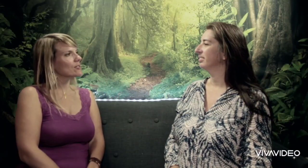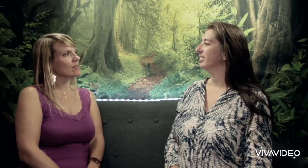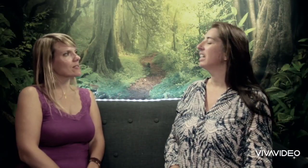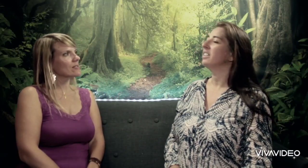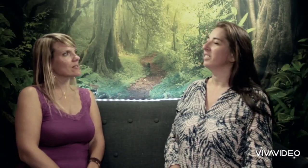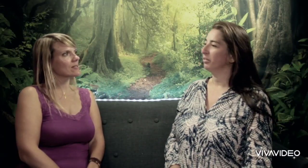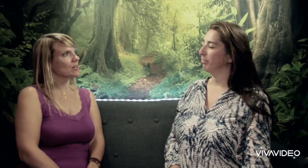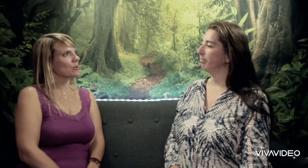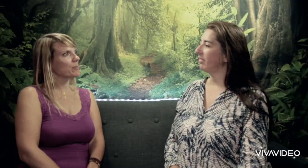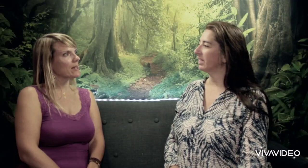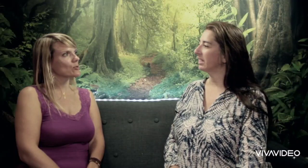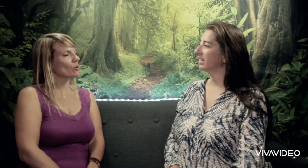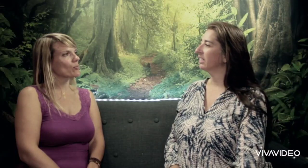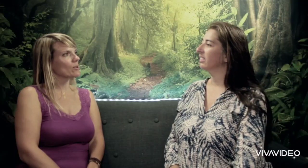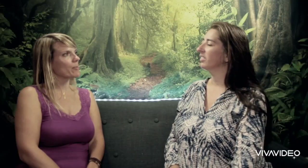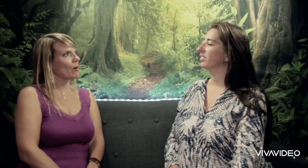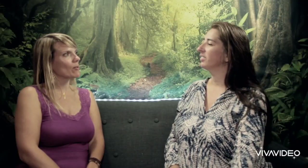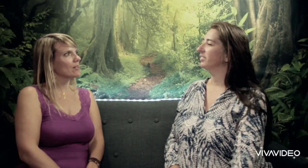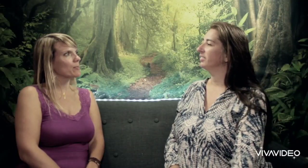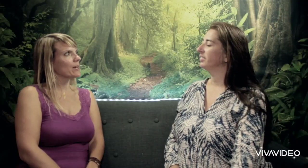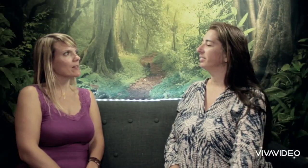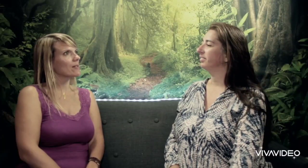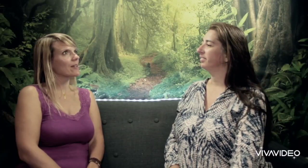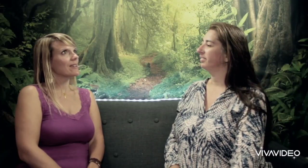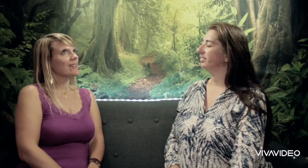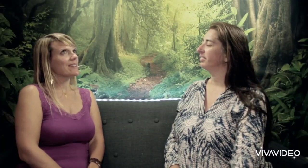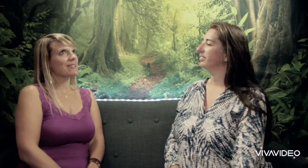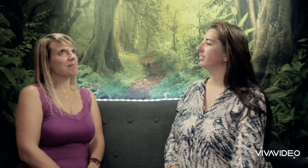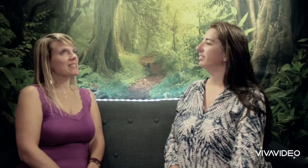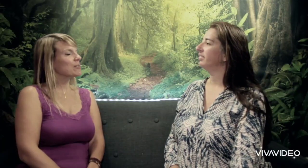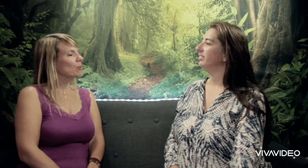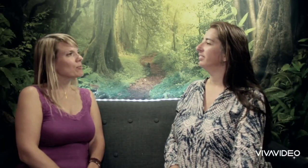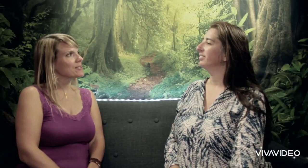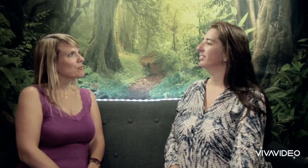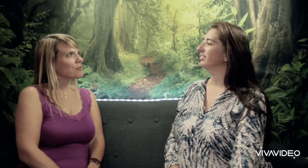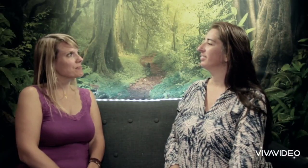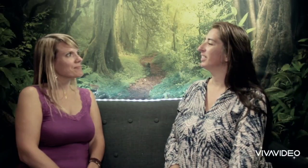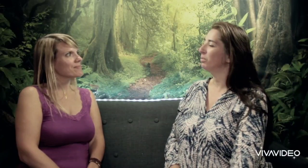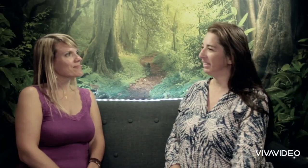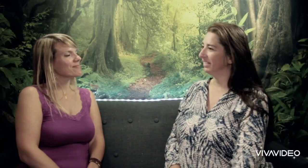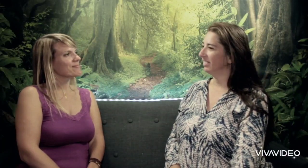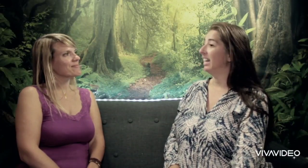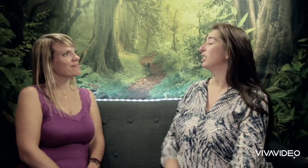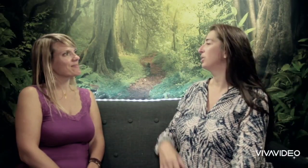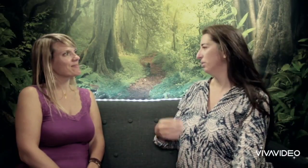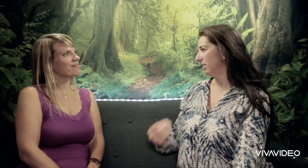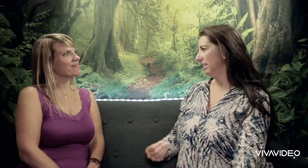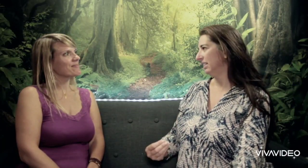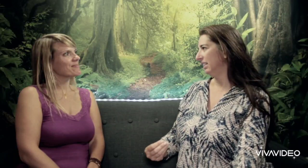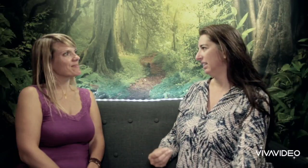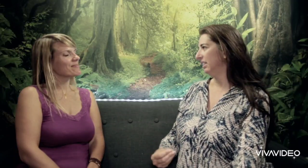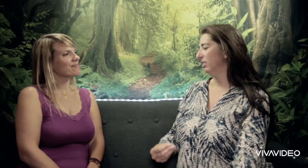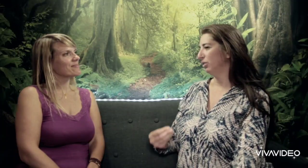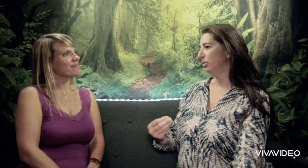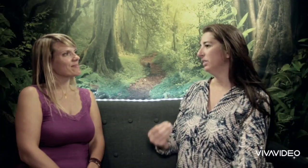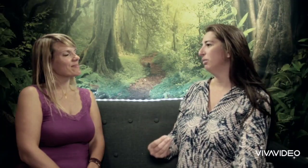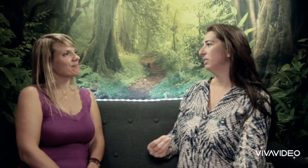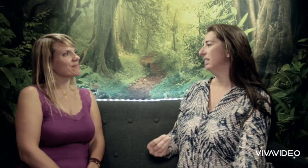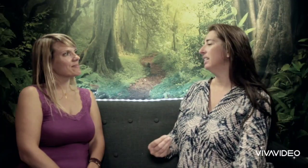Ça doit être hyper rassurant pour les parents et hyper exaltant pour les enfants. Oui. Son intérêt fondamental